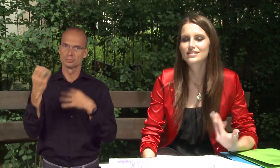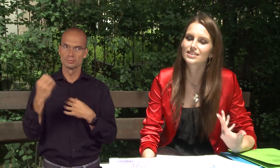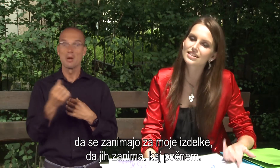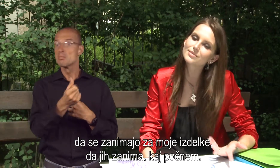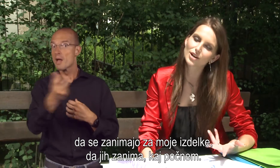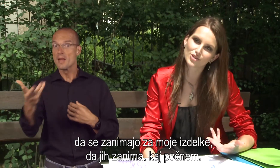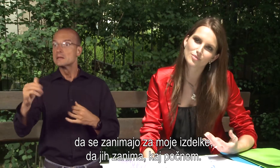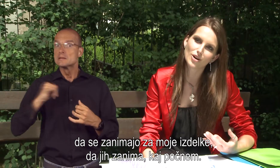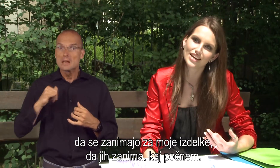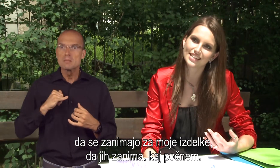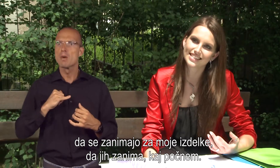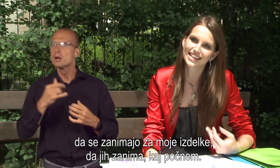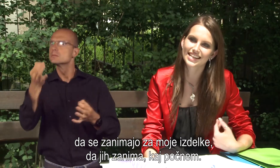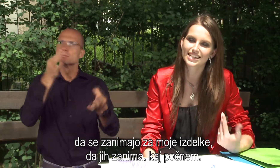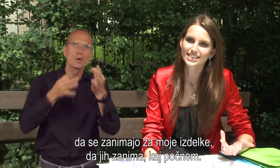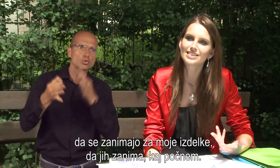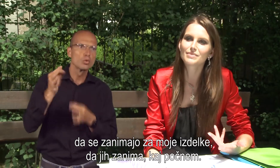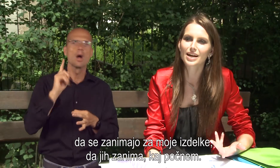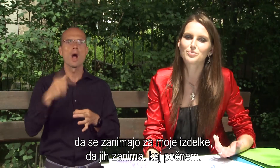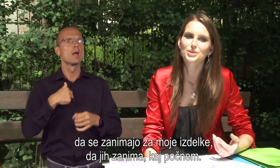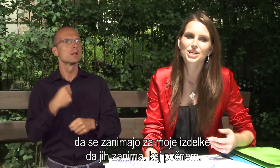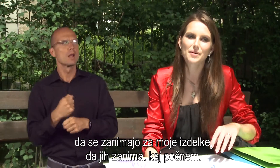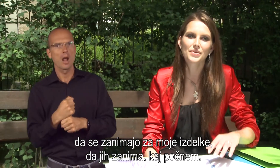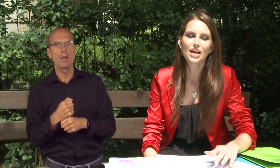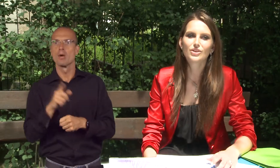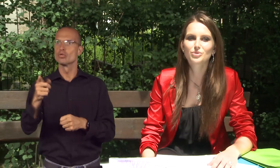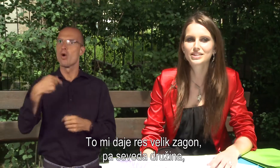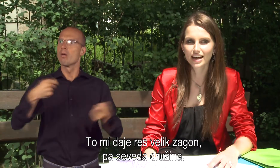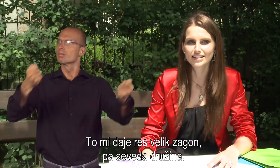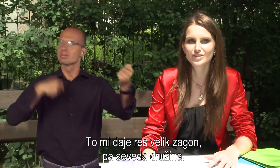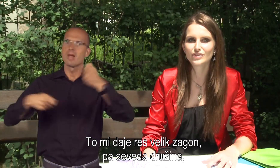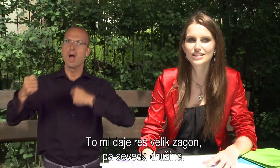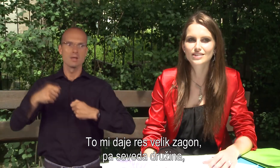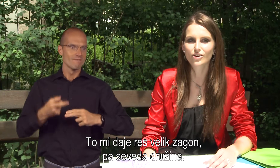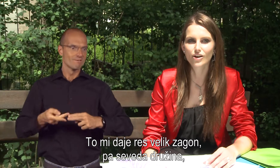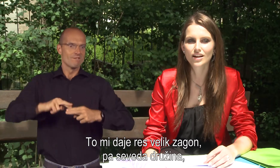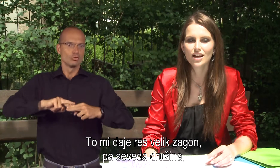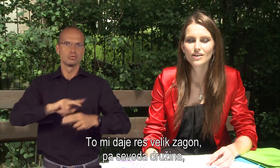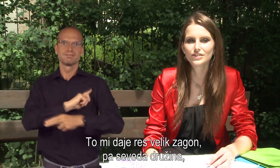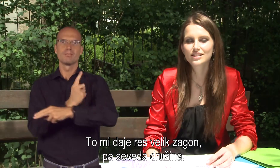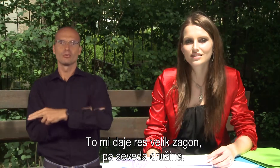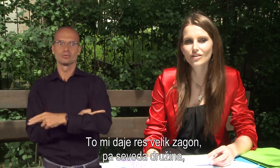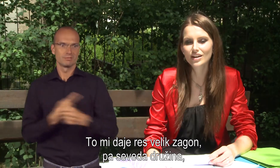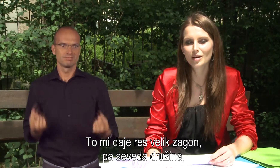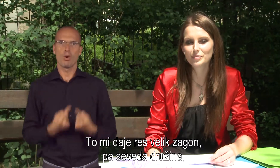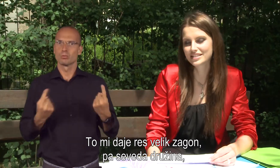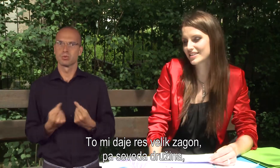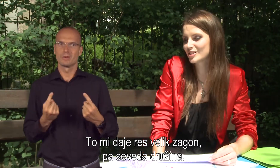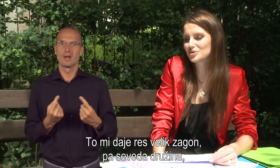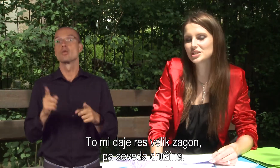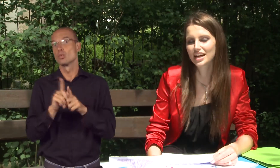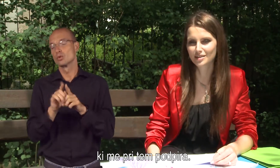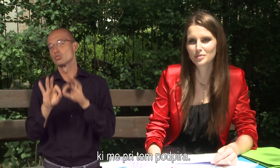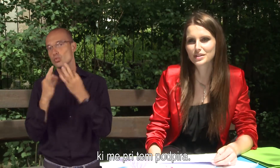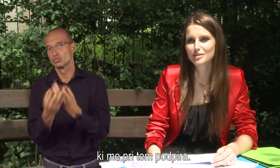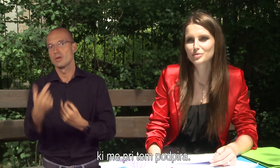Da se zanimajo za moje izdelke, da jih zanima, kaj počnem, to mi daje res veliko zagon. Veliko zagona, pa seveda